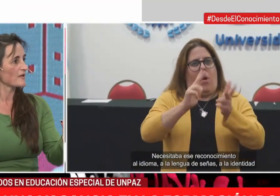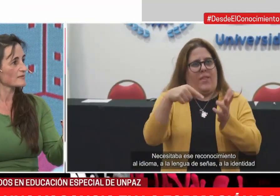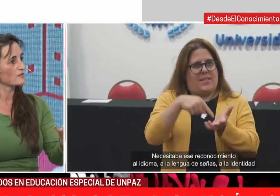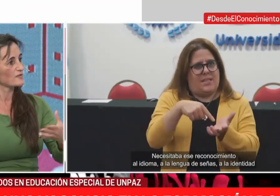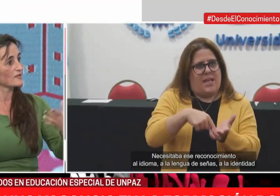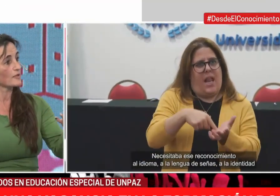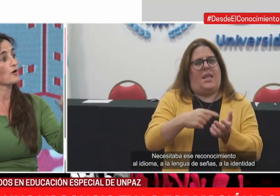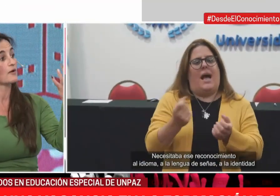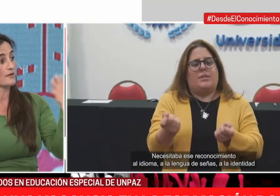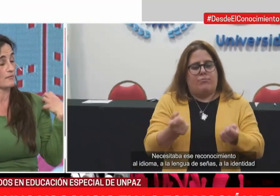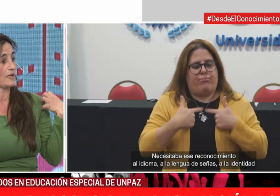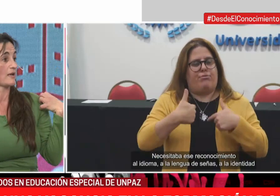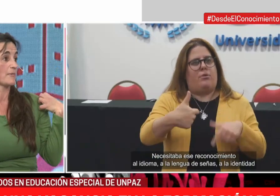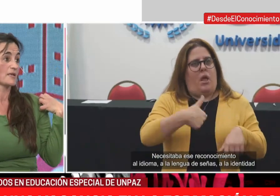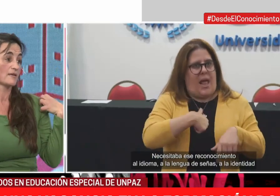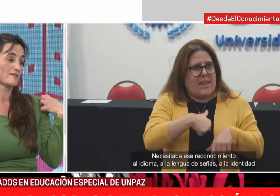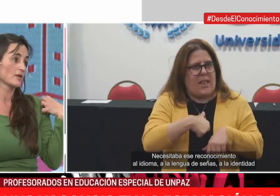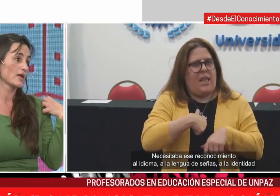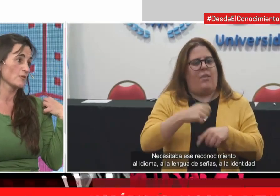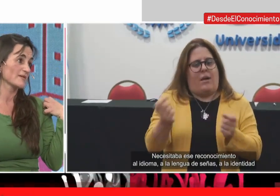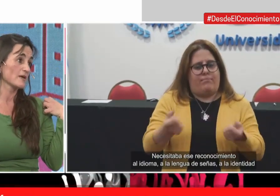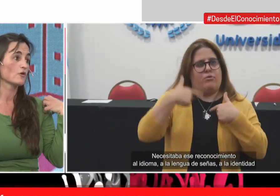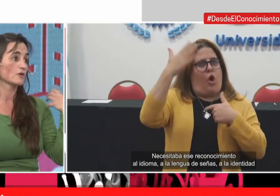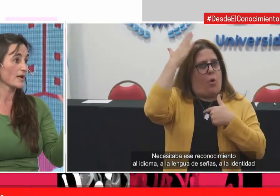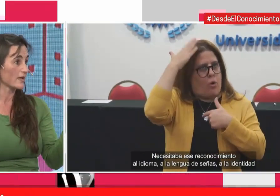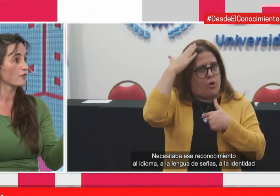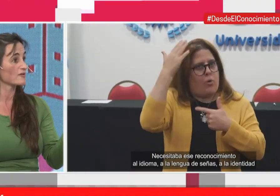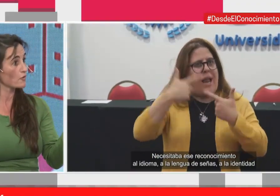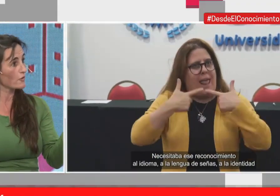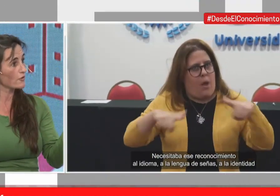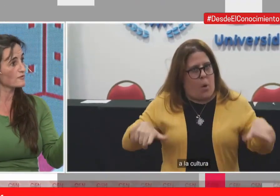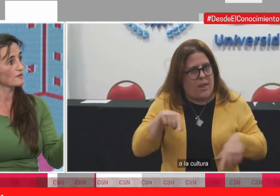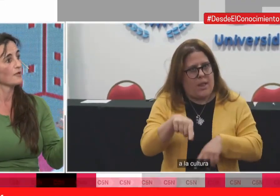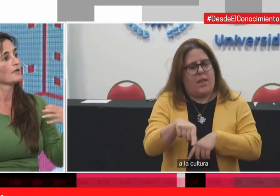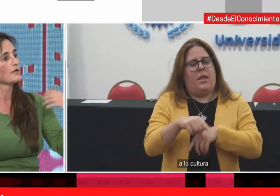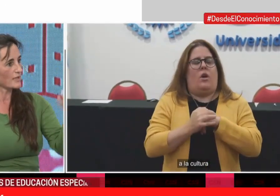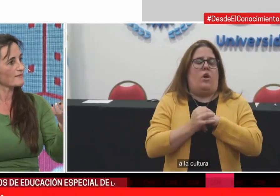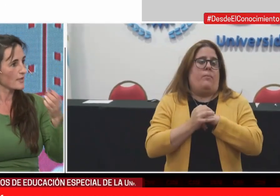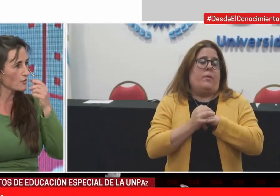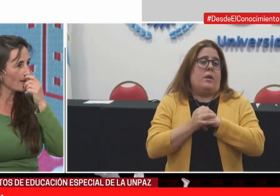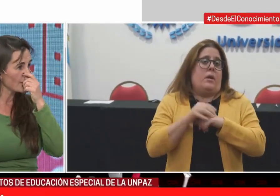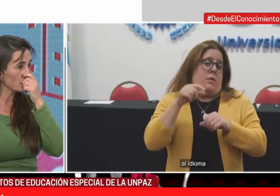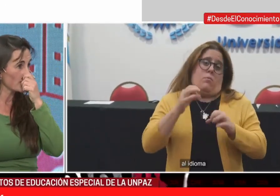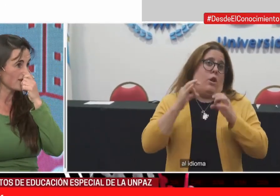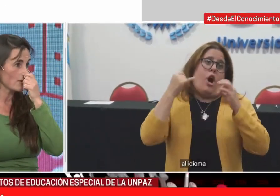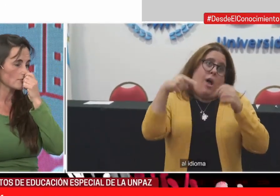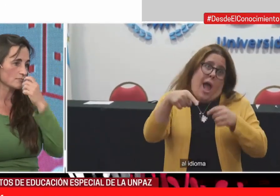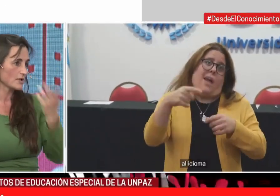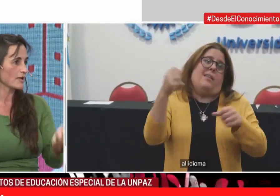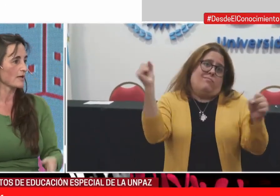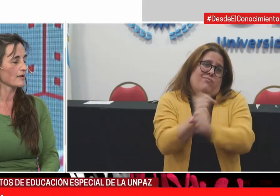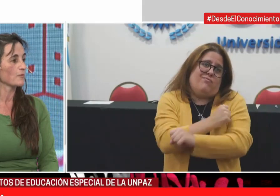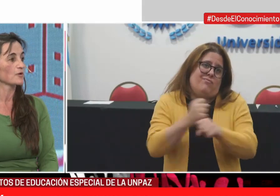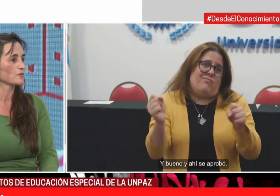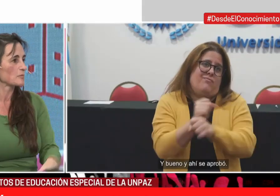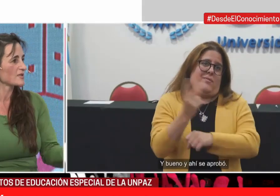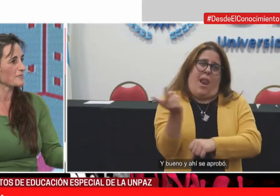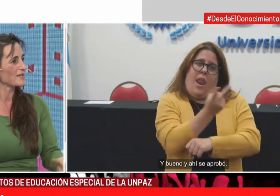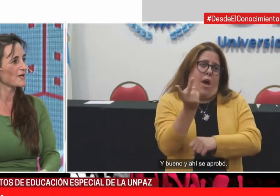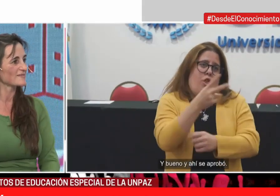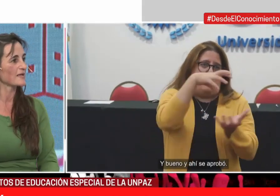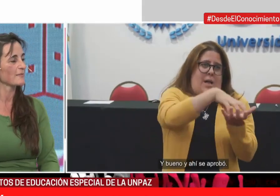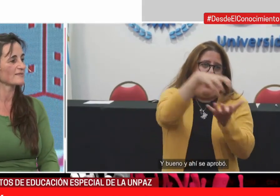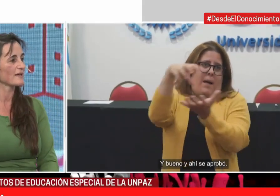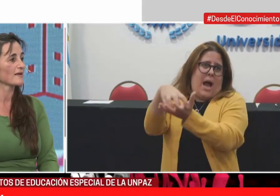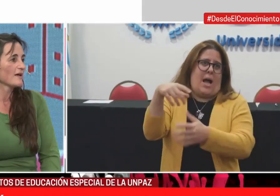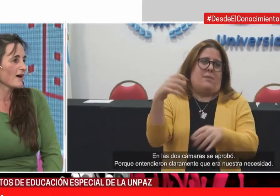Llevamos adelante todo ese trabajo en la primera edición el año pasado con narradores sordos, y este año en la segunda edición, que estuvimos